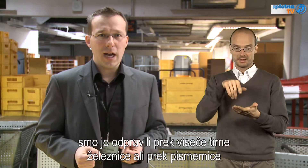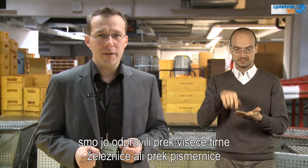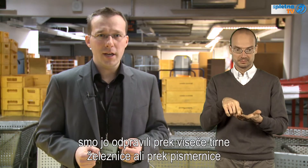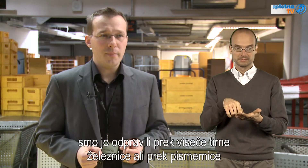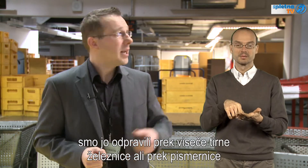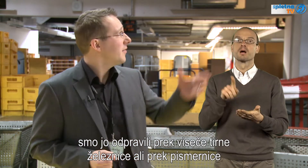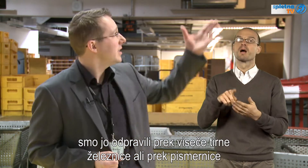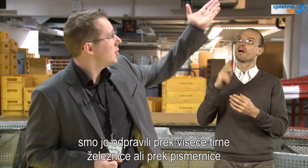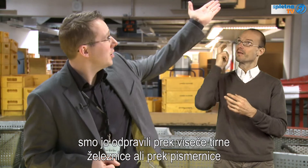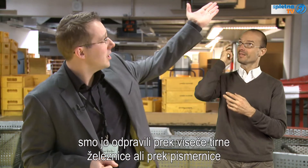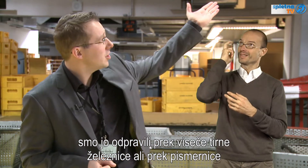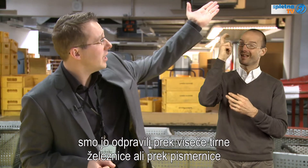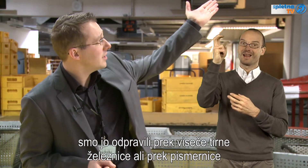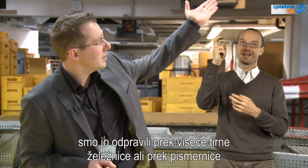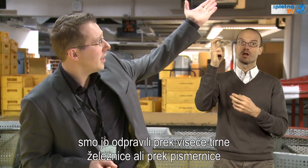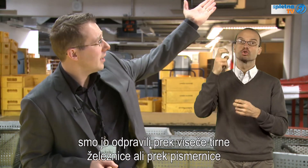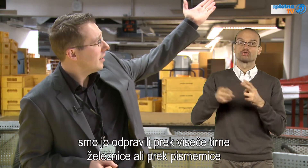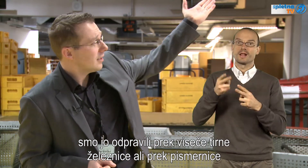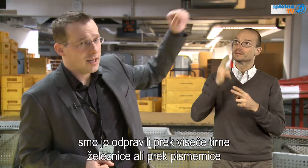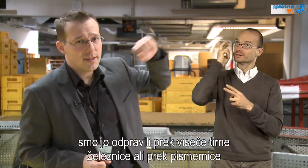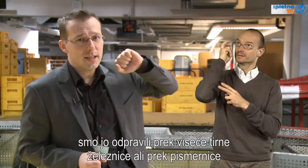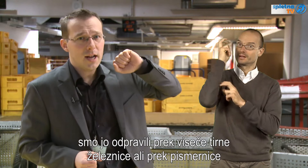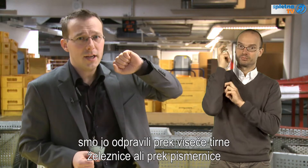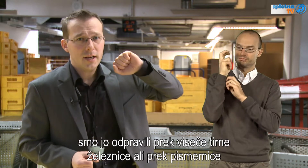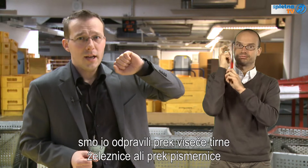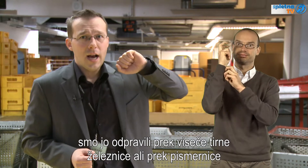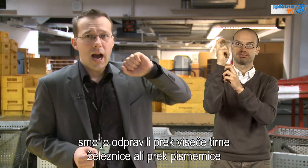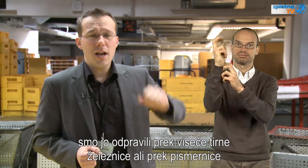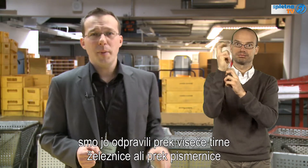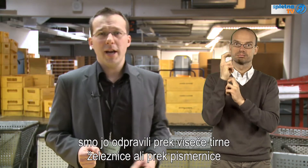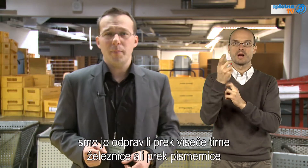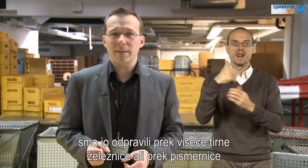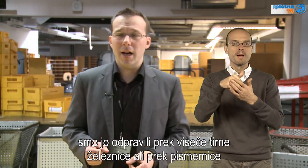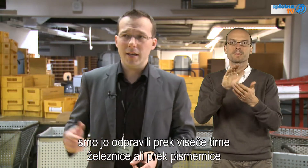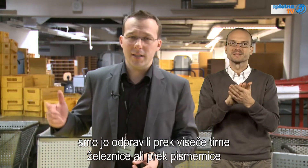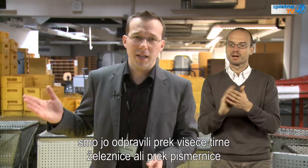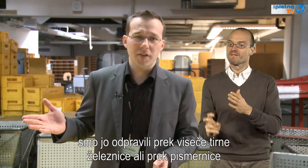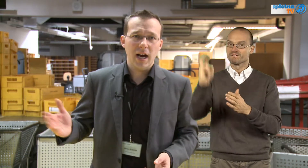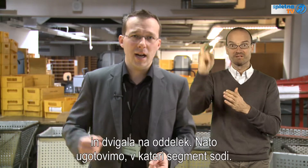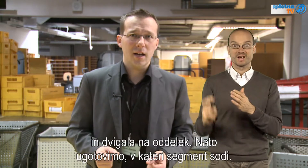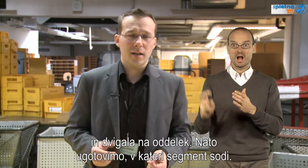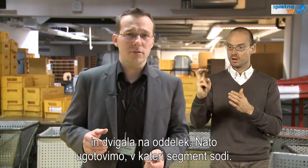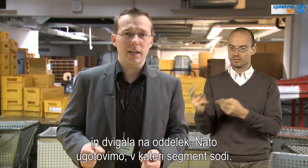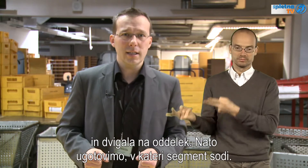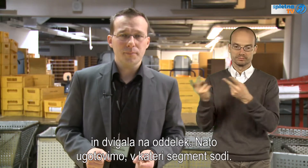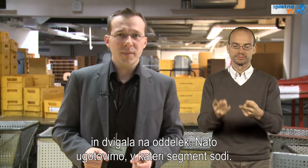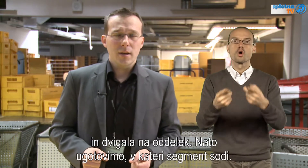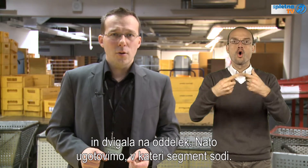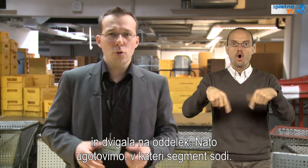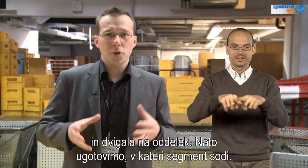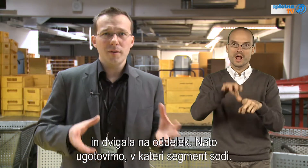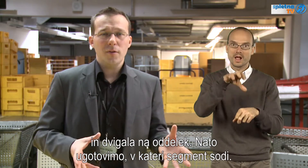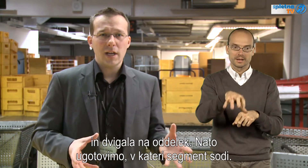jo odpravili prek vse četirne železnice na levi strani ali prek pismarnice in dvigala na oddelek.